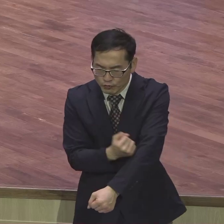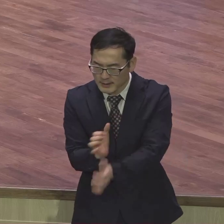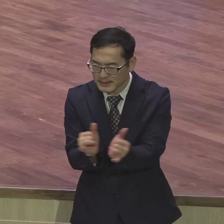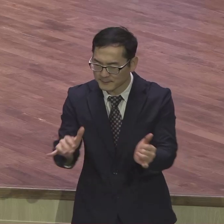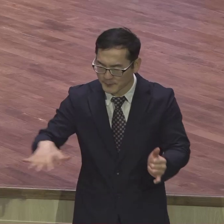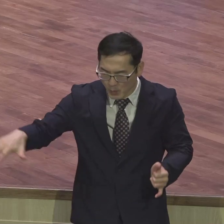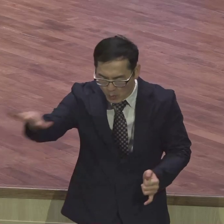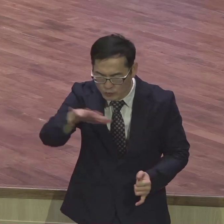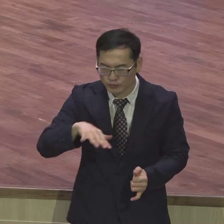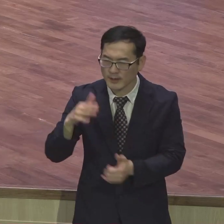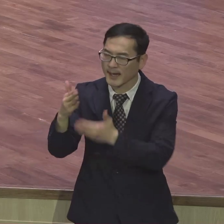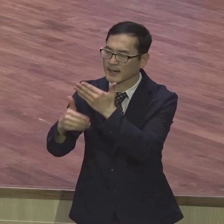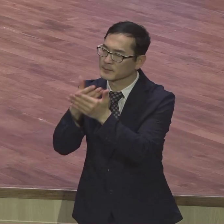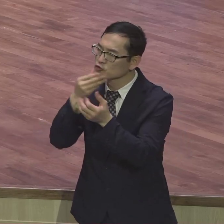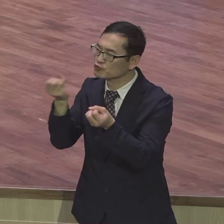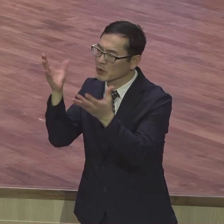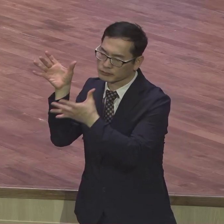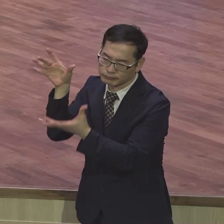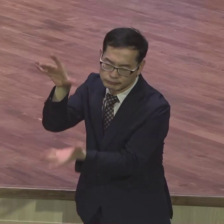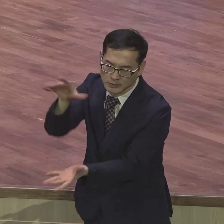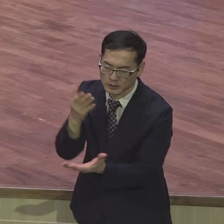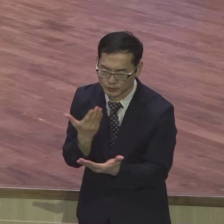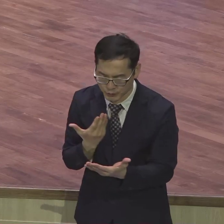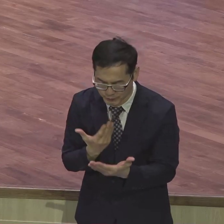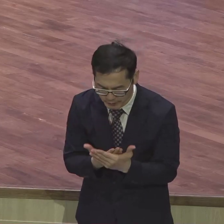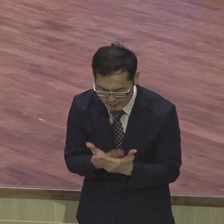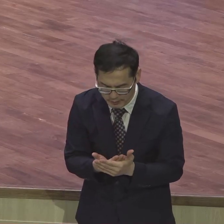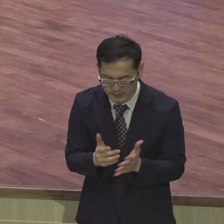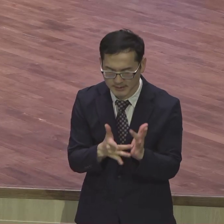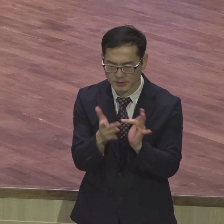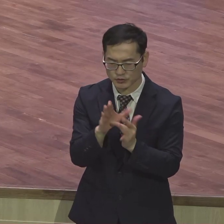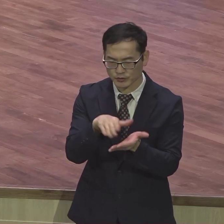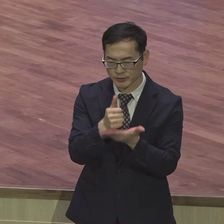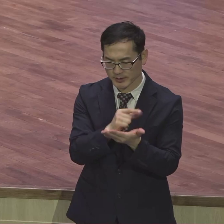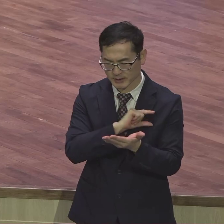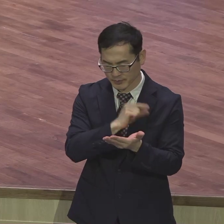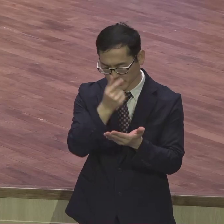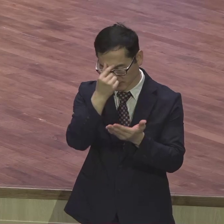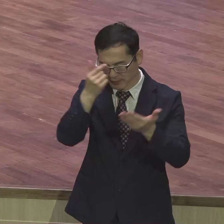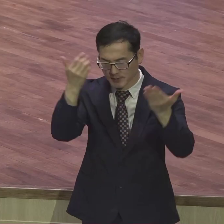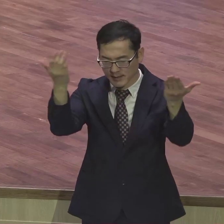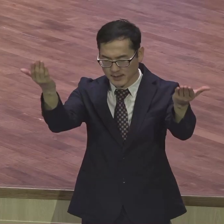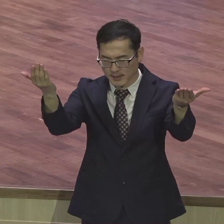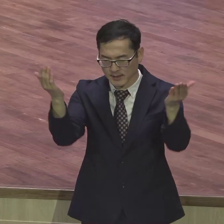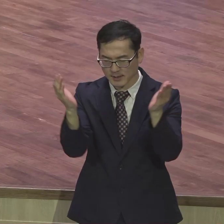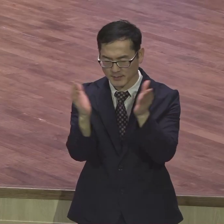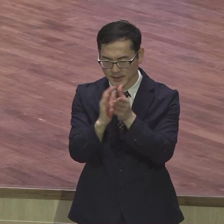사람들을 주님 축복하여 주옵사사 예수 성받들어 기도합니다 아멘